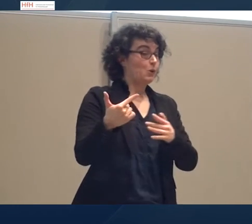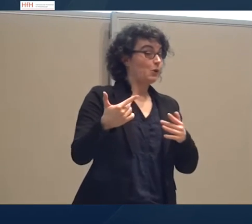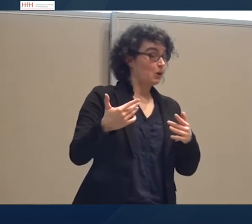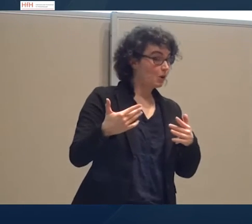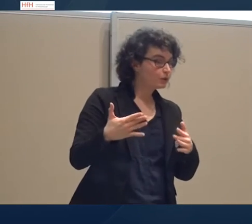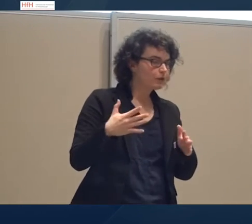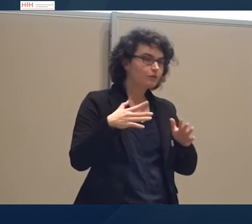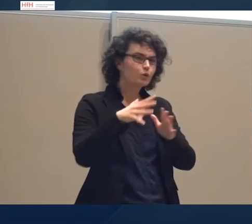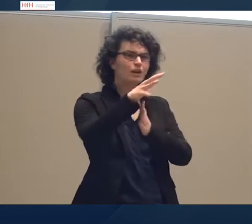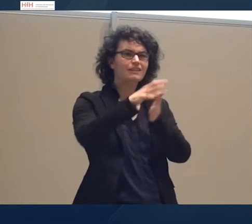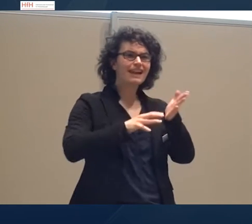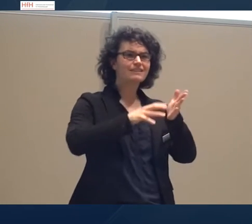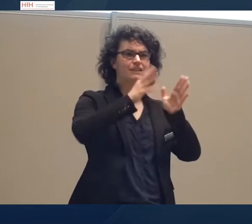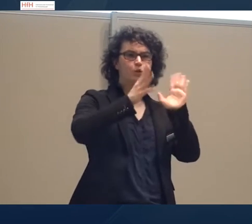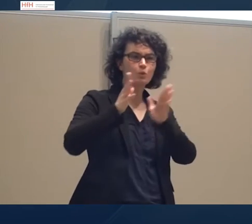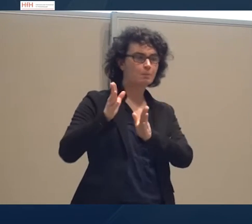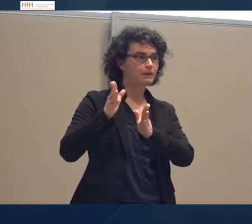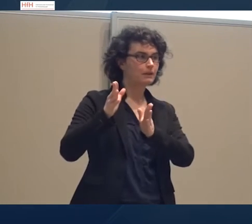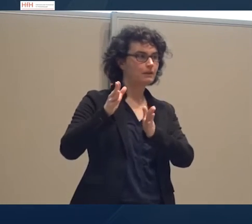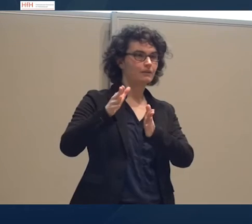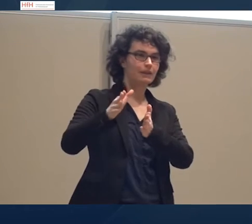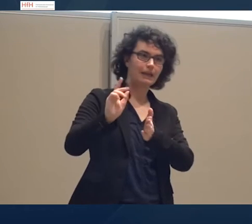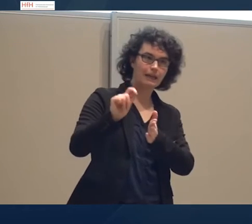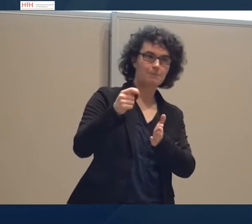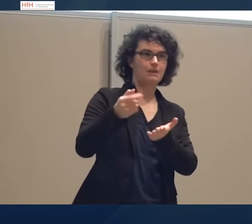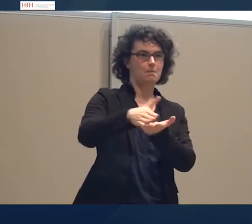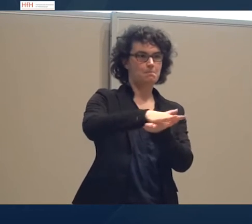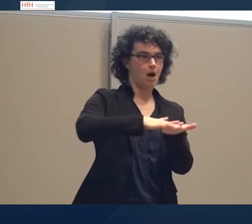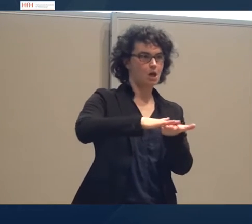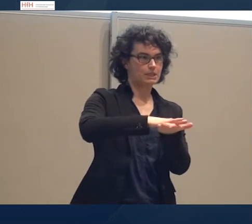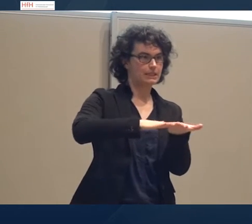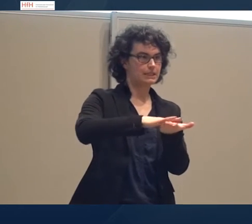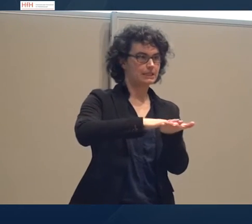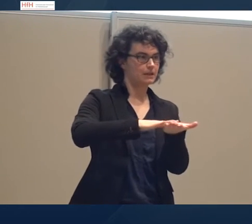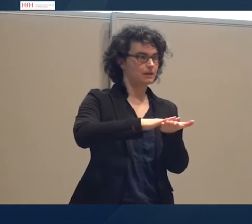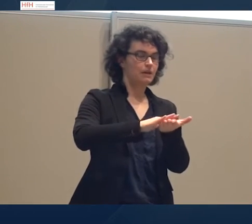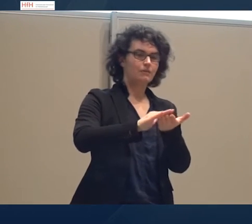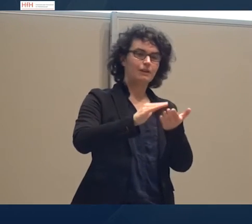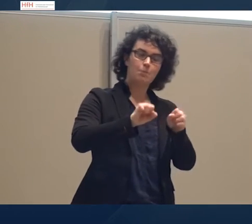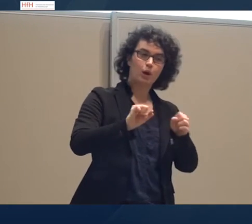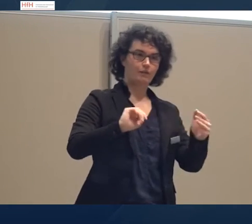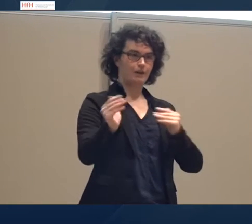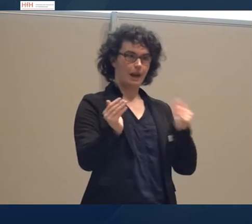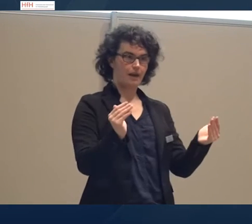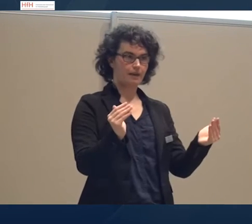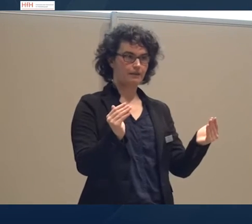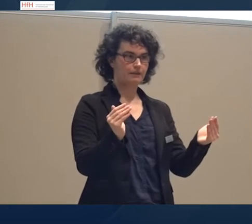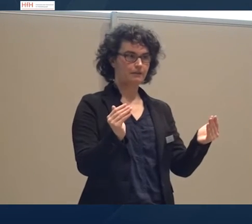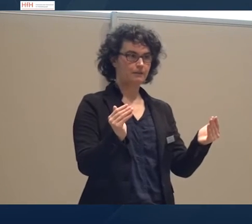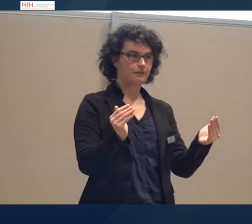Texttypen dann eine Basis, die uns einen Vergleich erlaubt. Es gibt sehr viele Videos